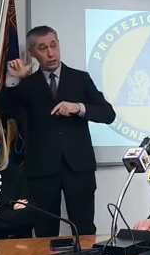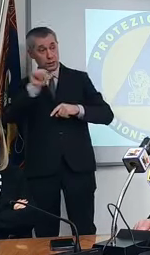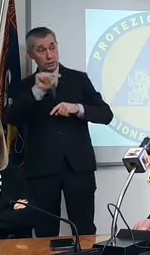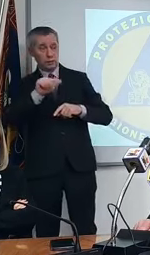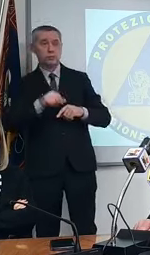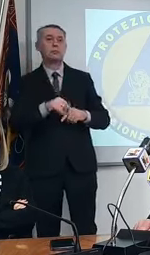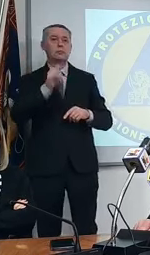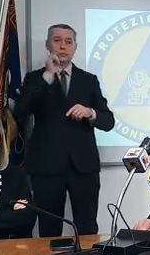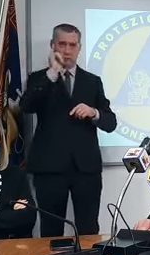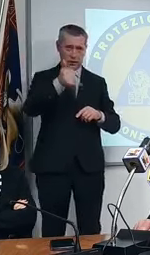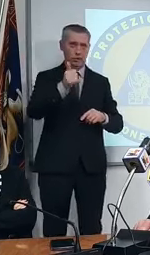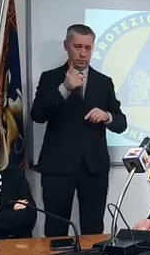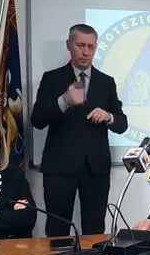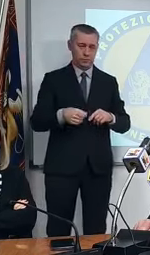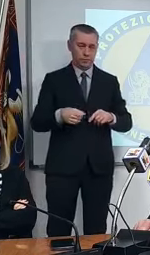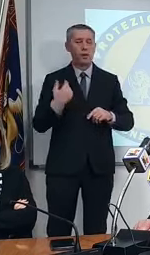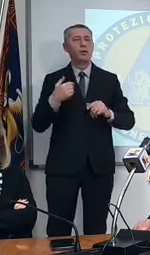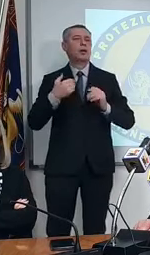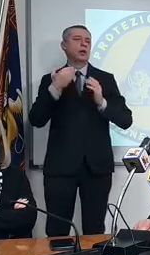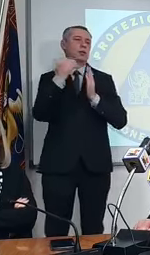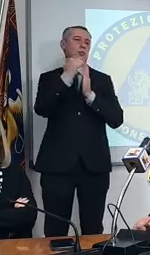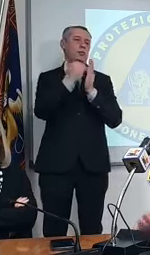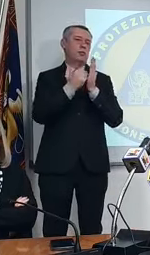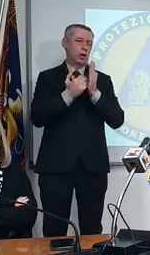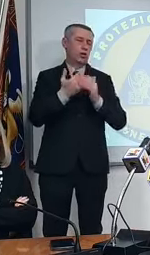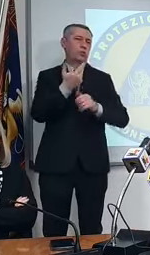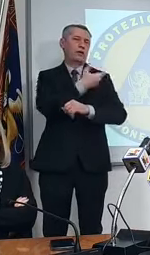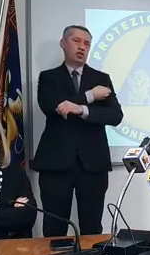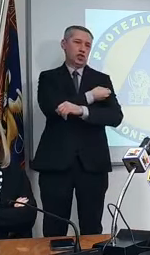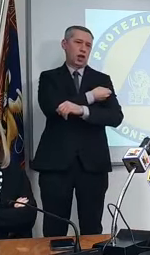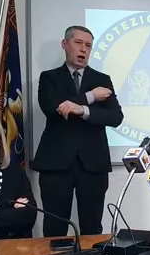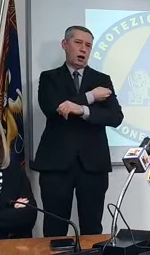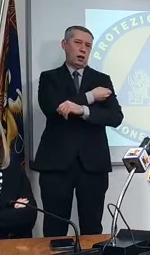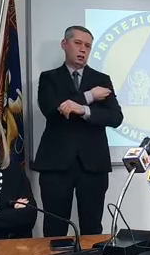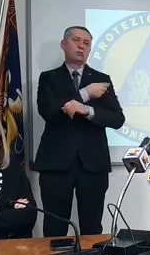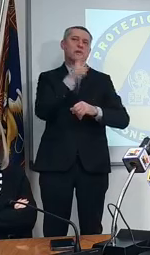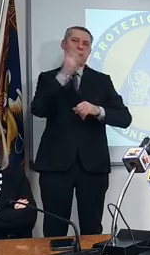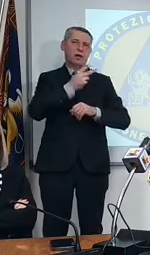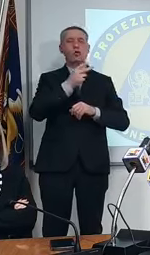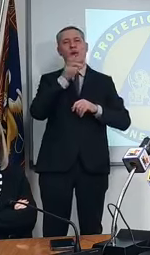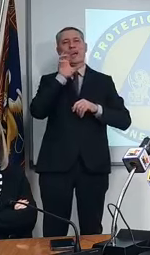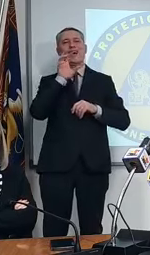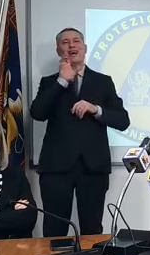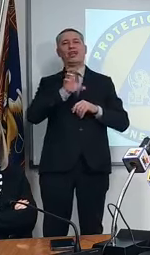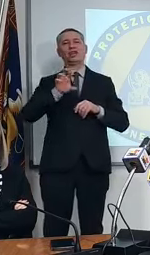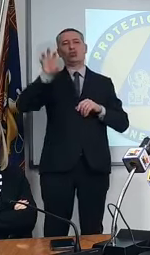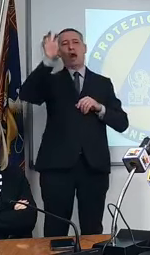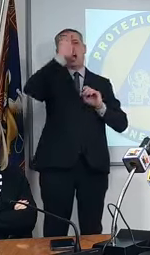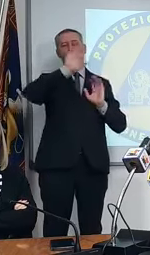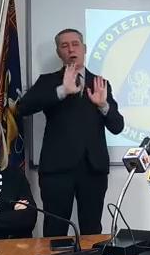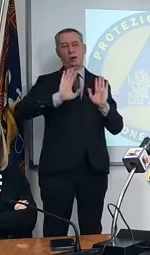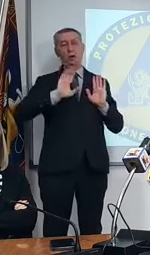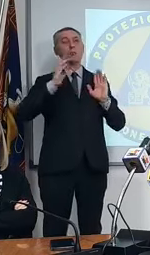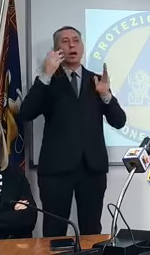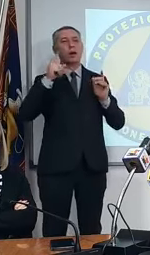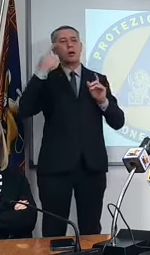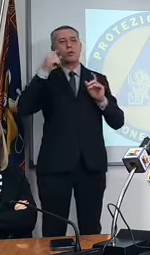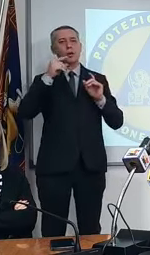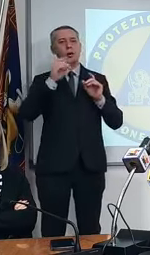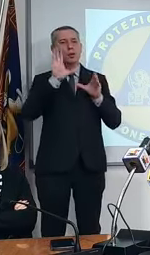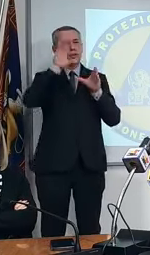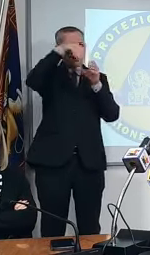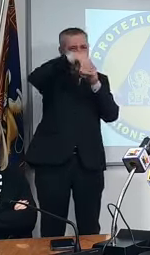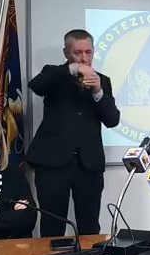delle linee guida generali regionali e poi diventa un abito sartoriale nel territorio perché c'è chi ad esempio ha già ultimato delle